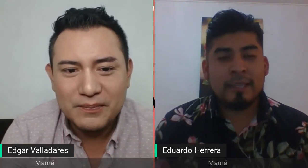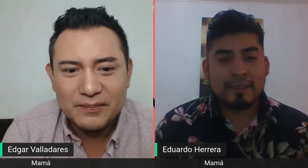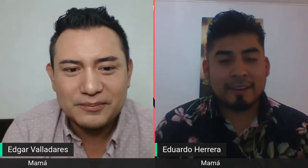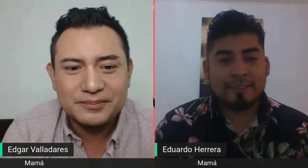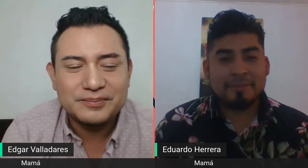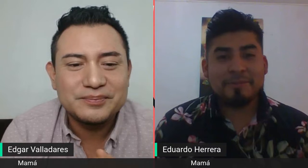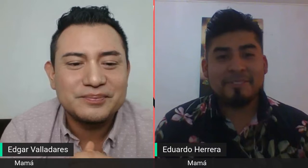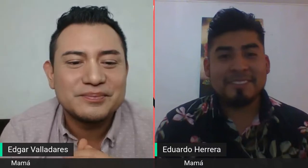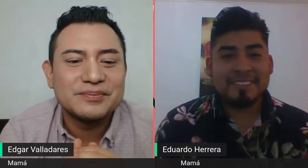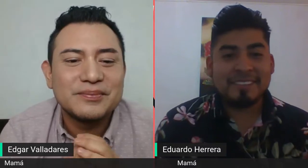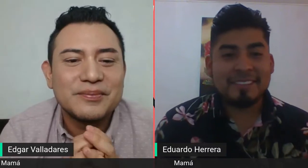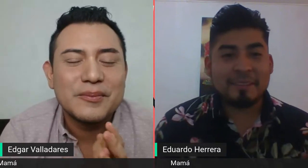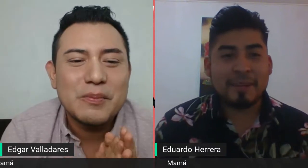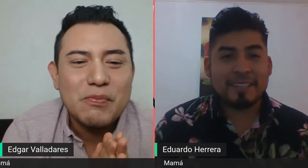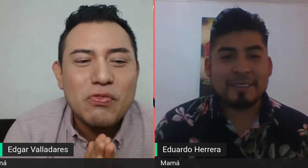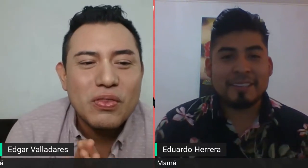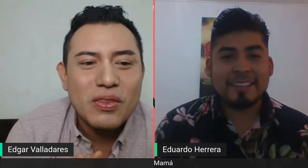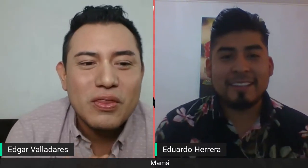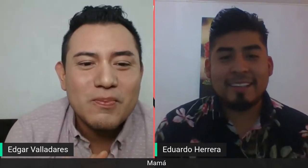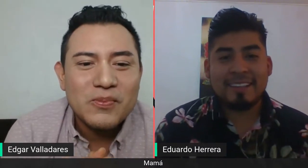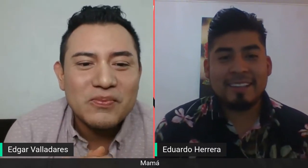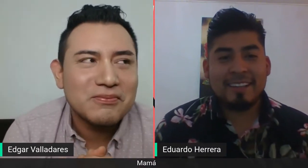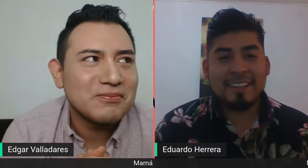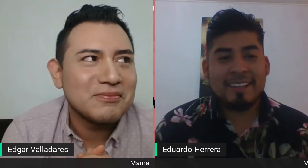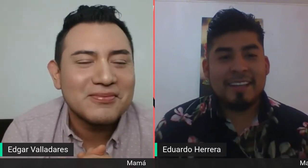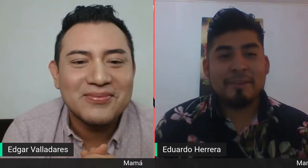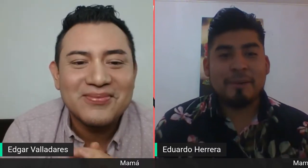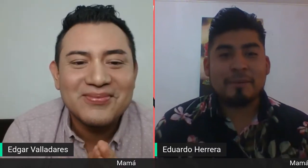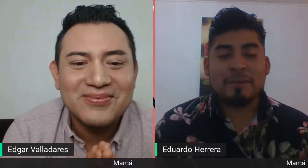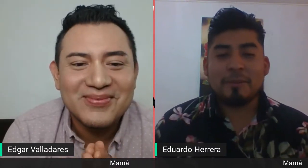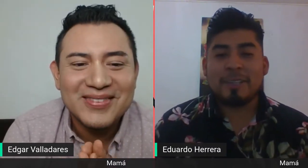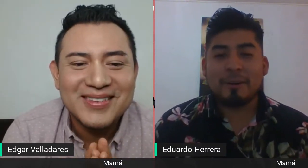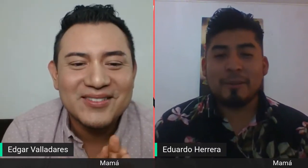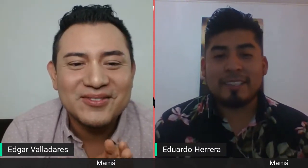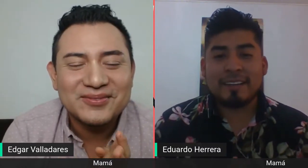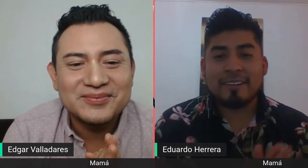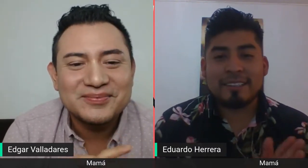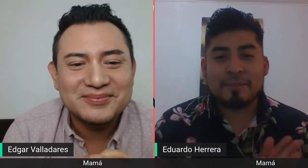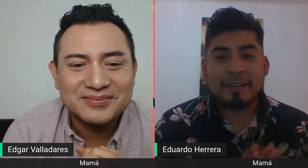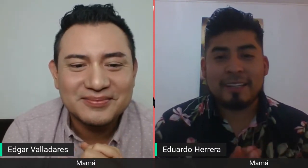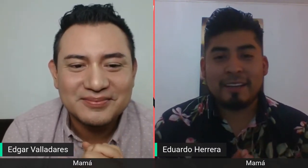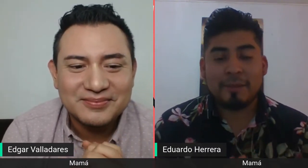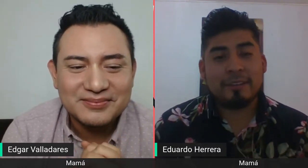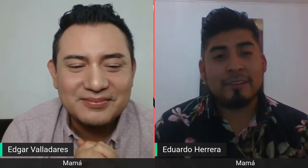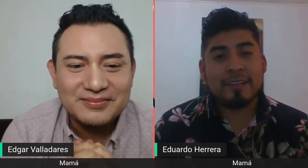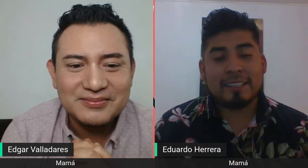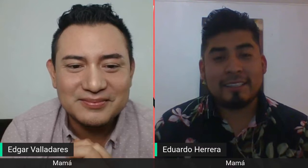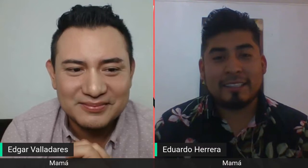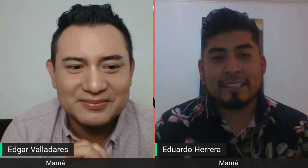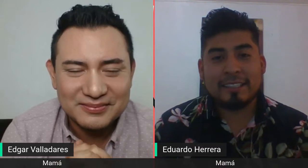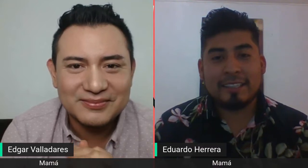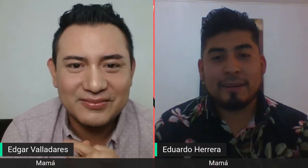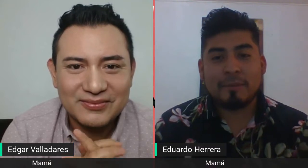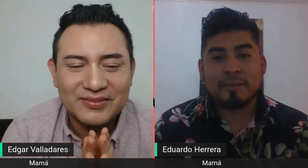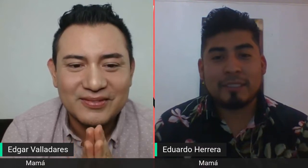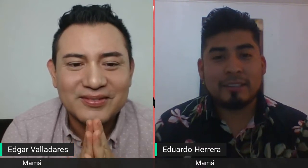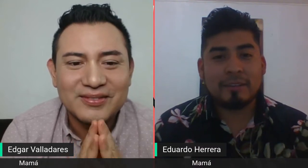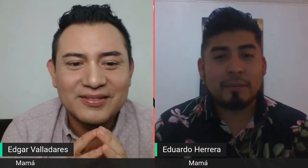Claro, me parece bien. Bueno, pues vamos a comenzar con esta parte, bueno, este campo somático de